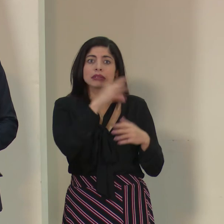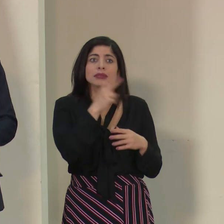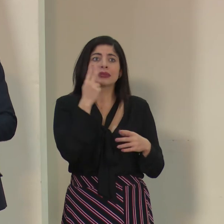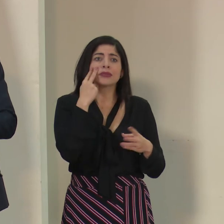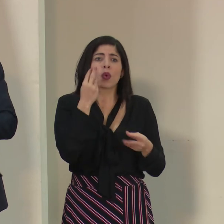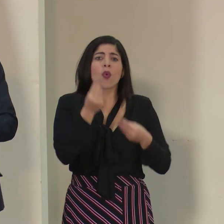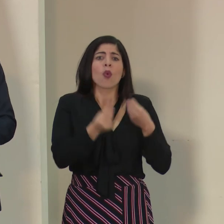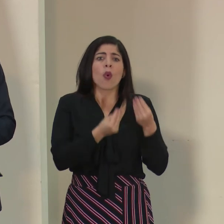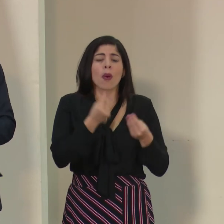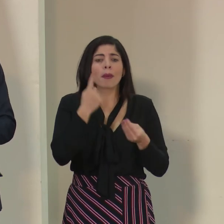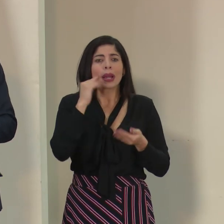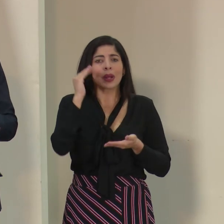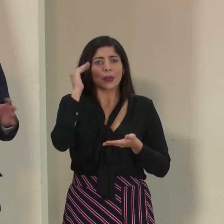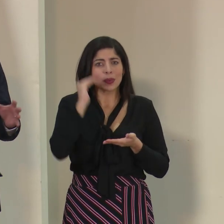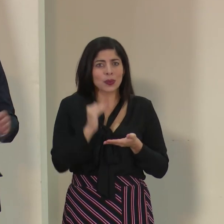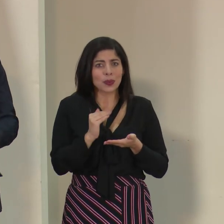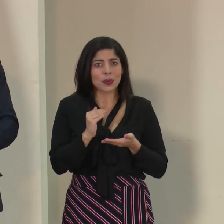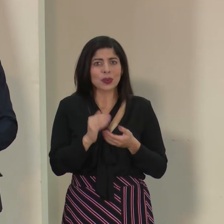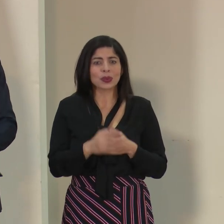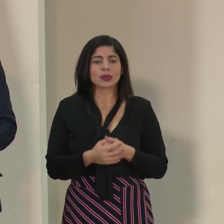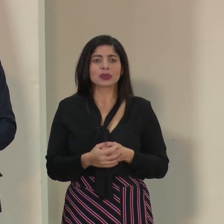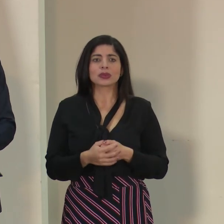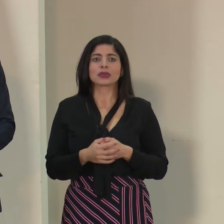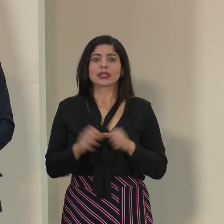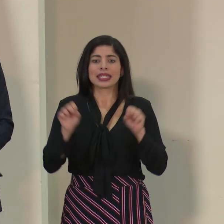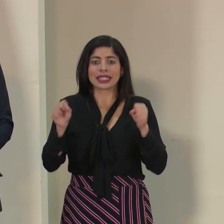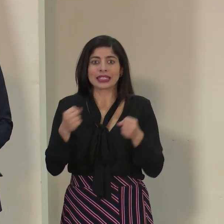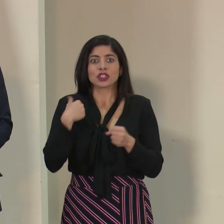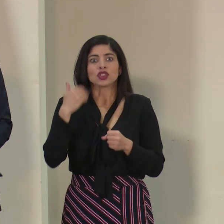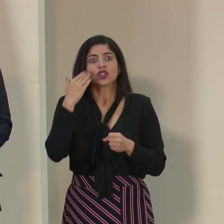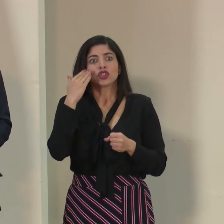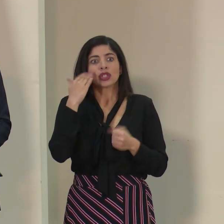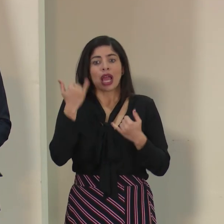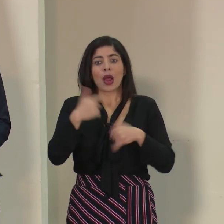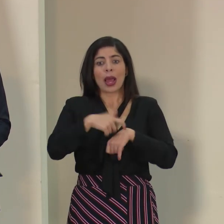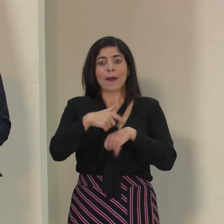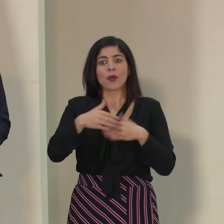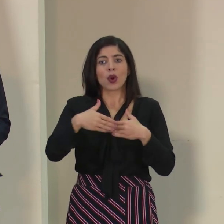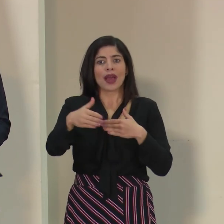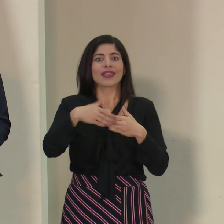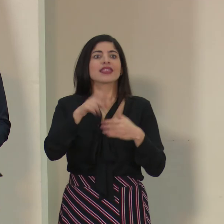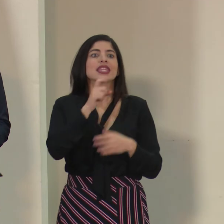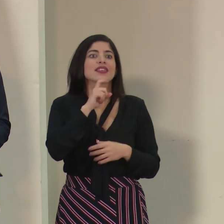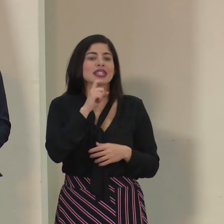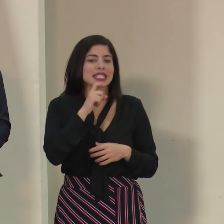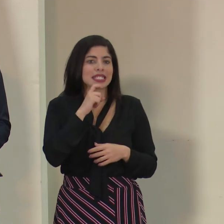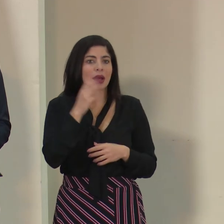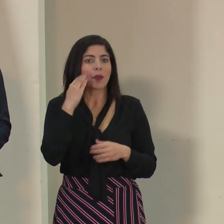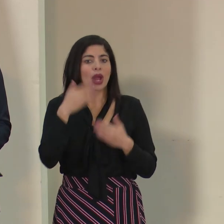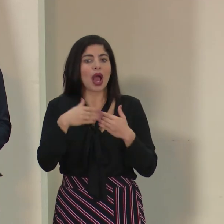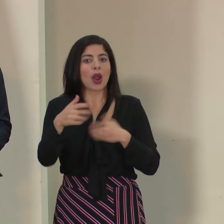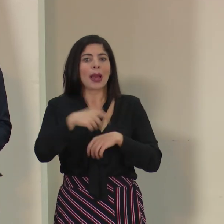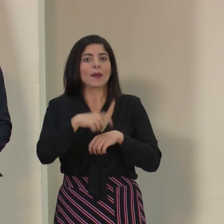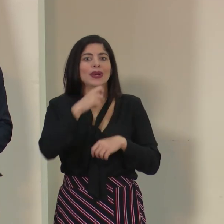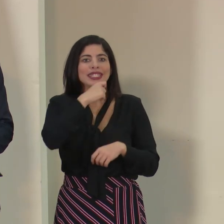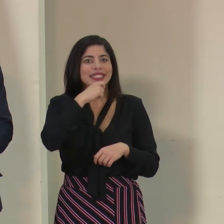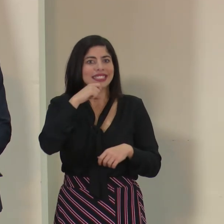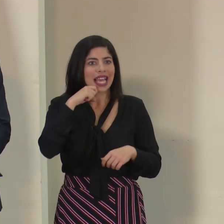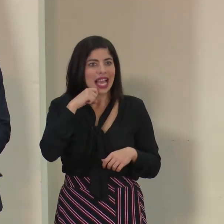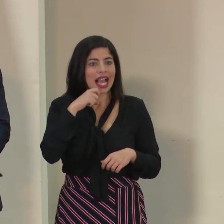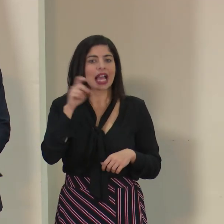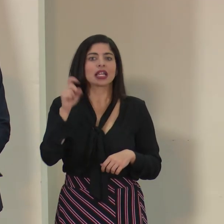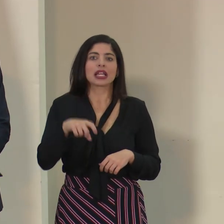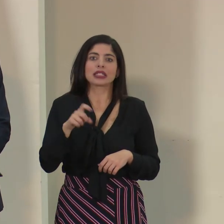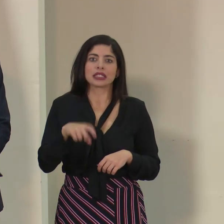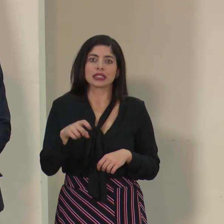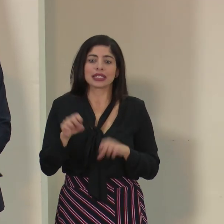ver cómo podemos, para todavía disminuir más el arrucinamiento. Yo sé que es una época difícil, porque ahí obviamente estamos en época seca y se ocupa